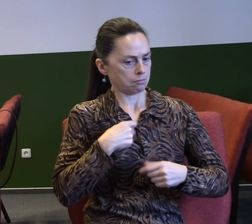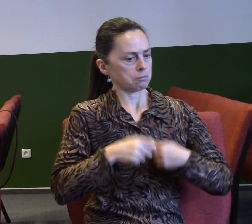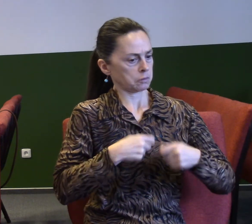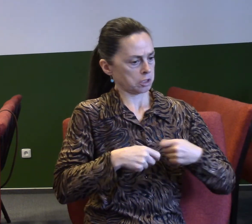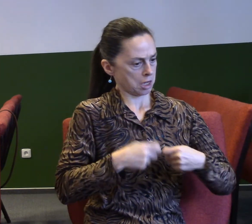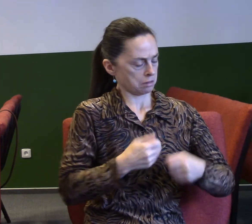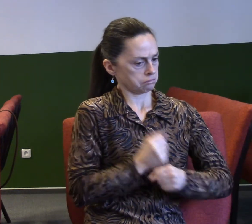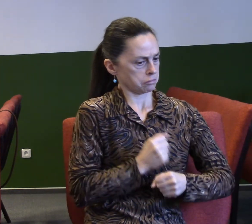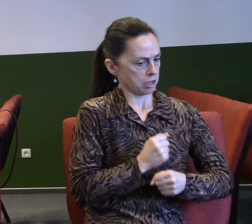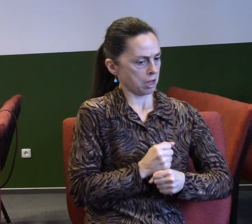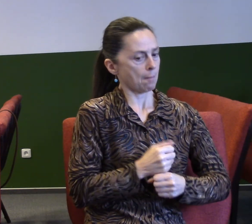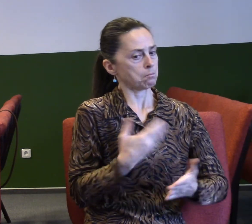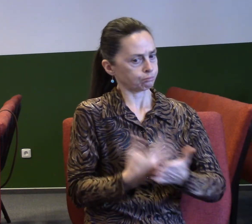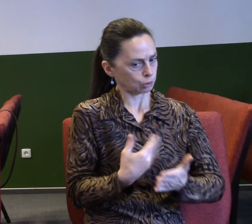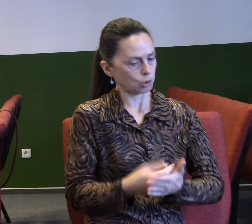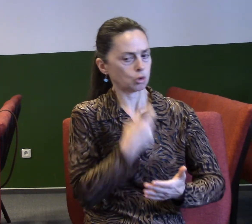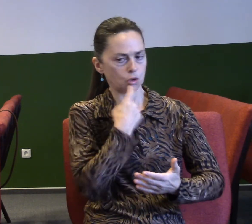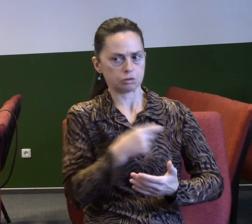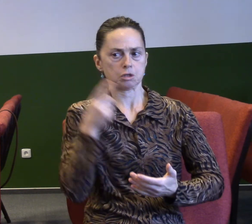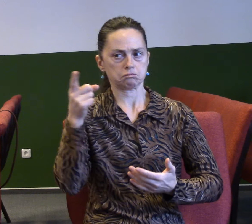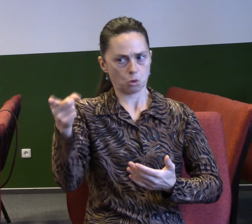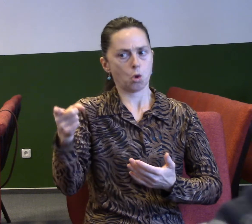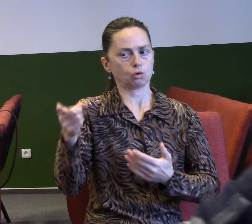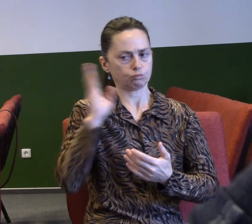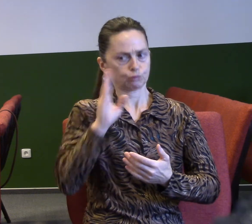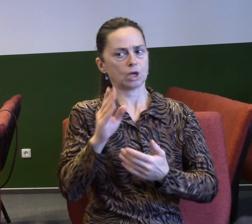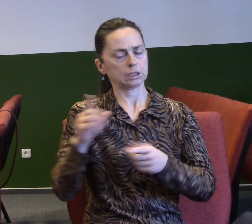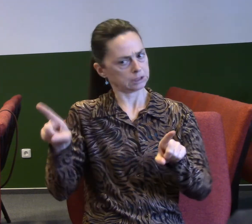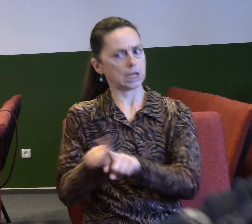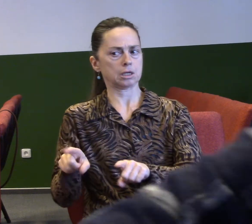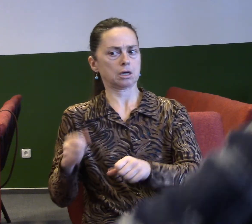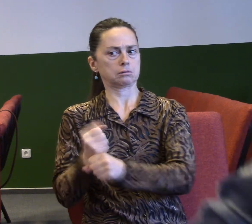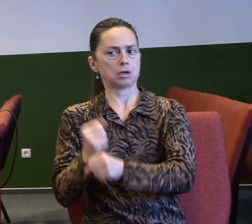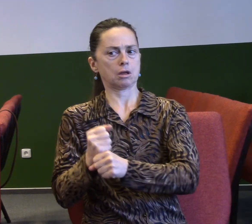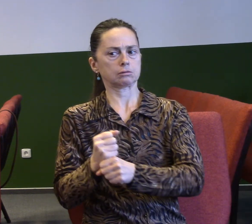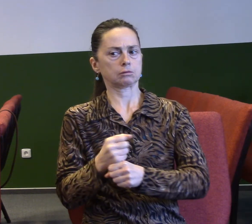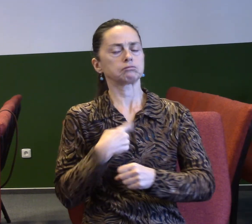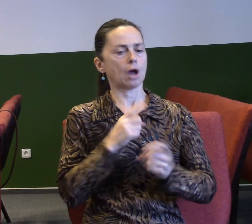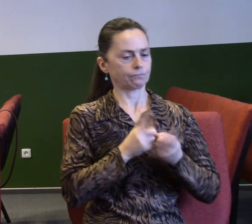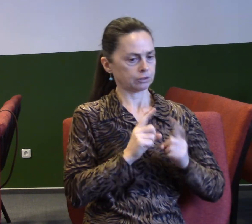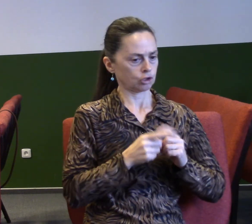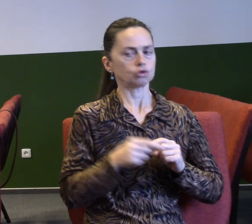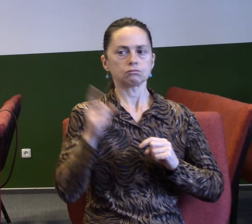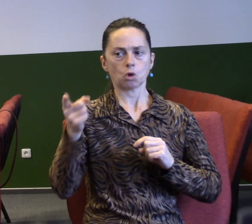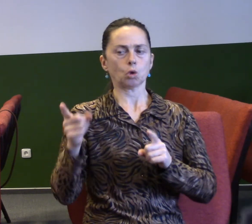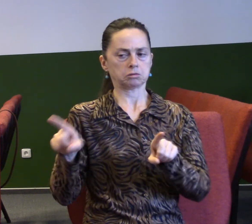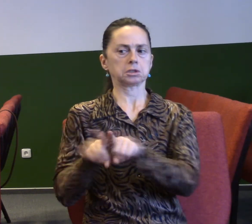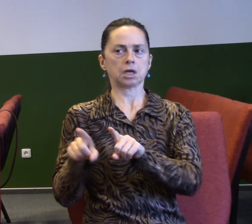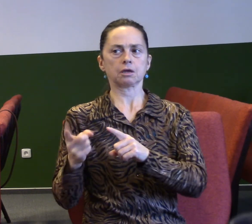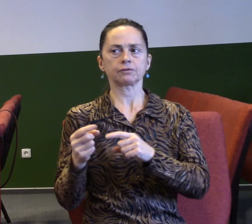Já bych tu situaci takto vyřešil, tak to určitě on chce udělat taky tak. A myslím to teď spíš v tom negativním